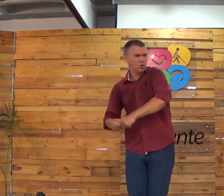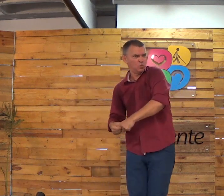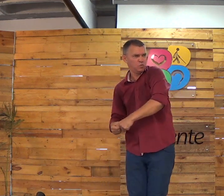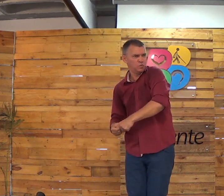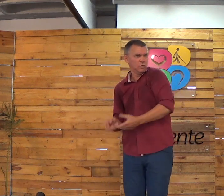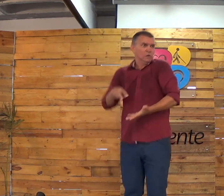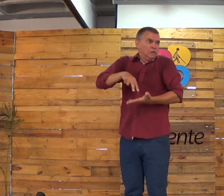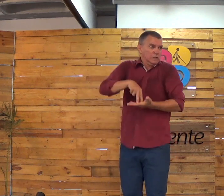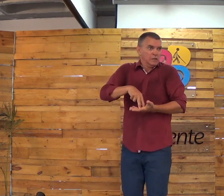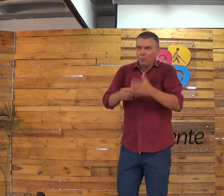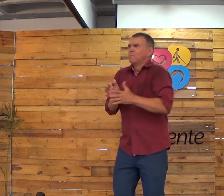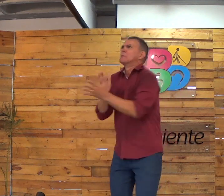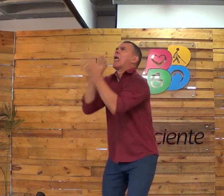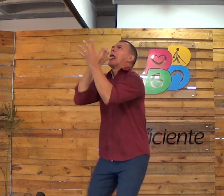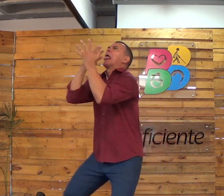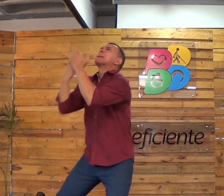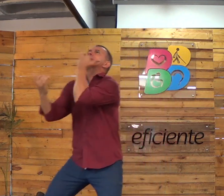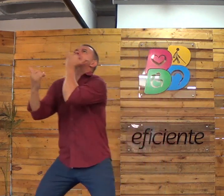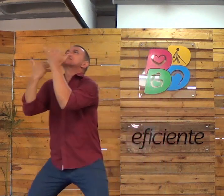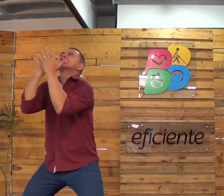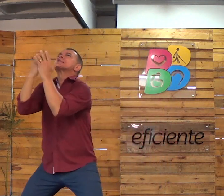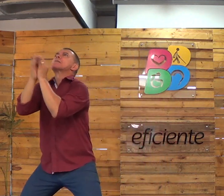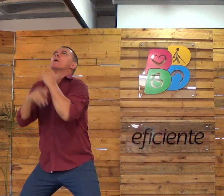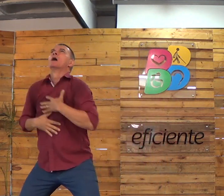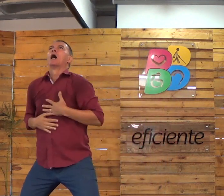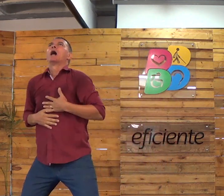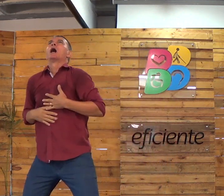viver novamente e por favor, Deus me perdoa.